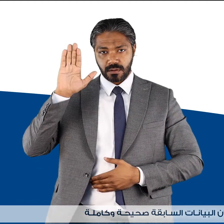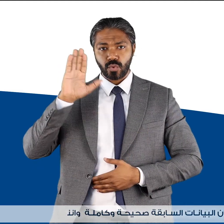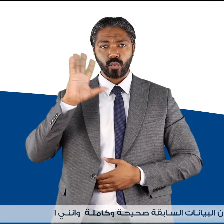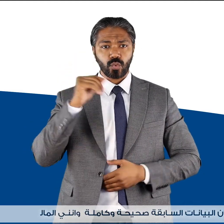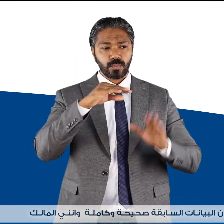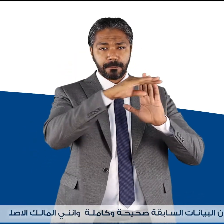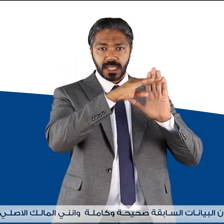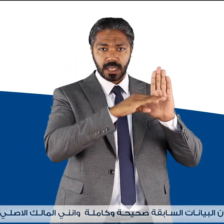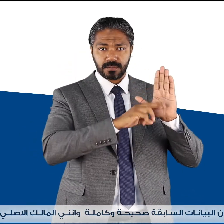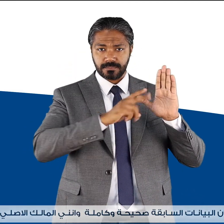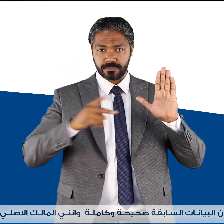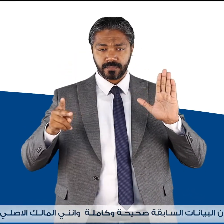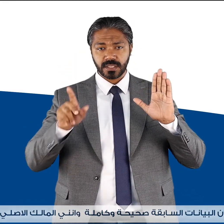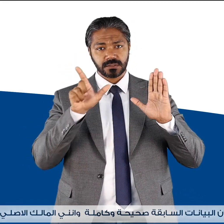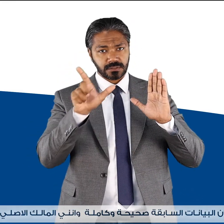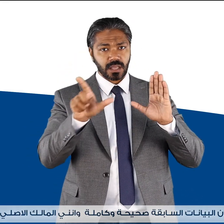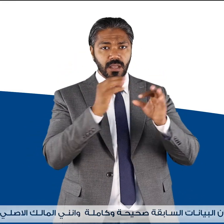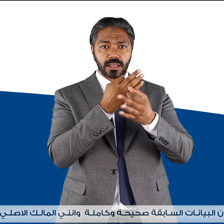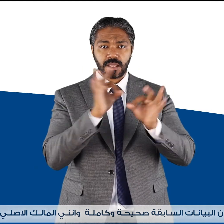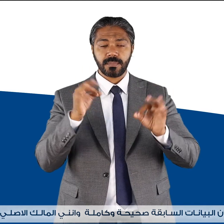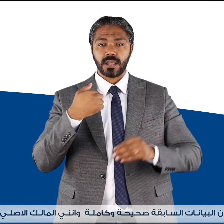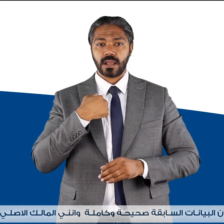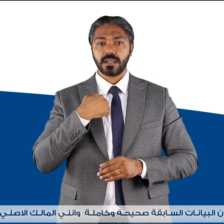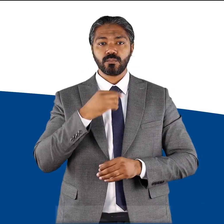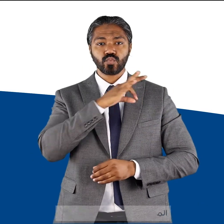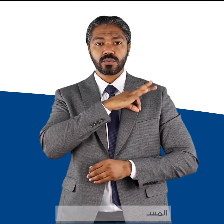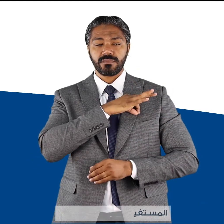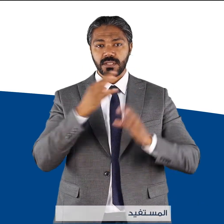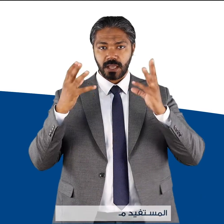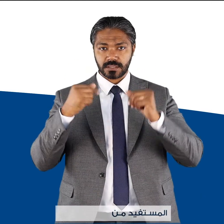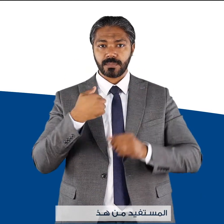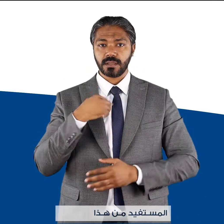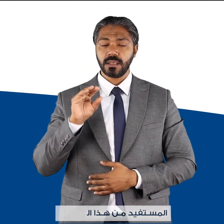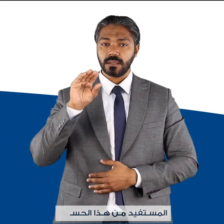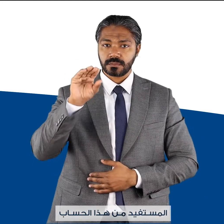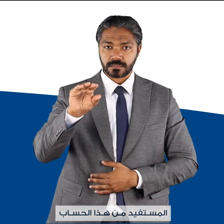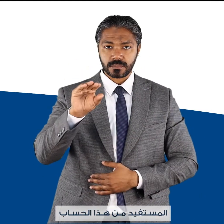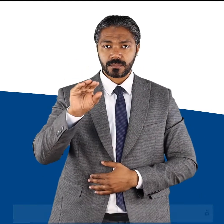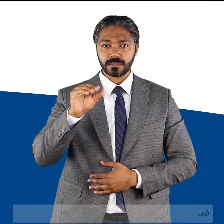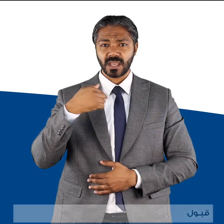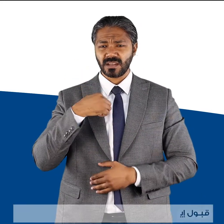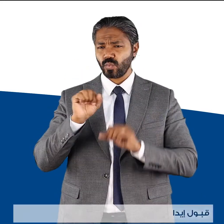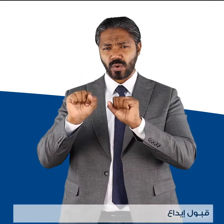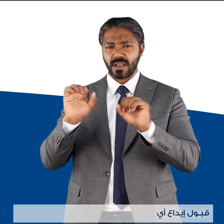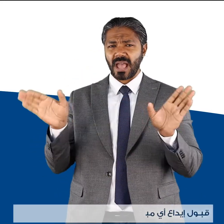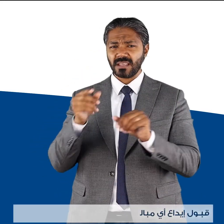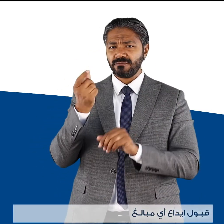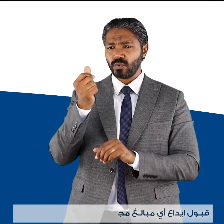صحيحة وكاملة وأنني المالك الأصلي المستفيد من هذا الحساب قبول إيداع أي مبالغ